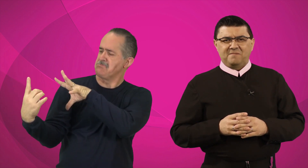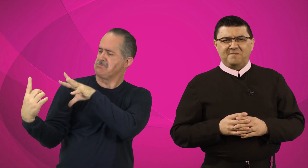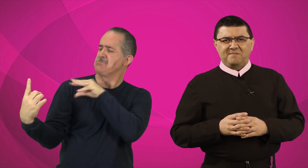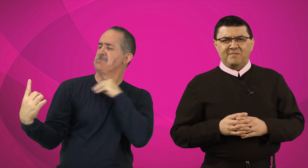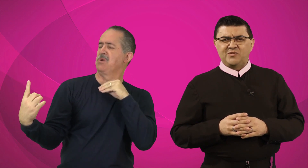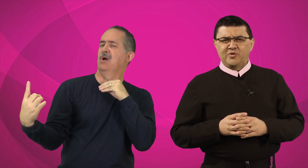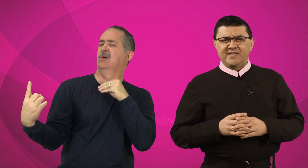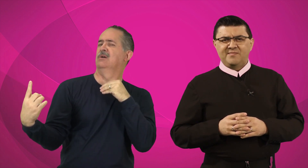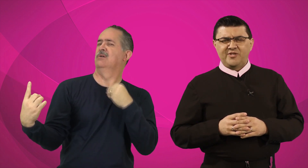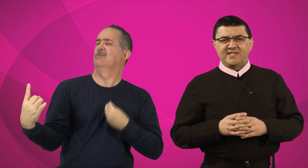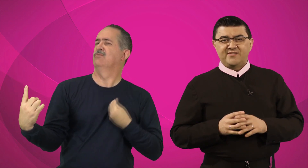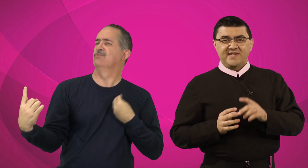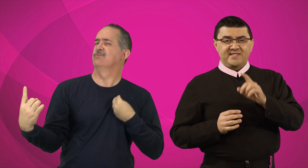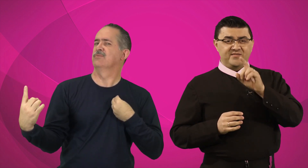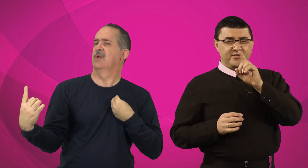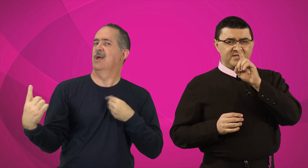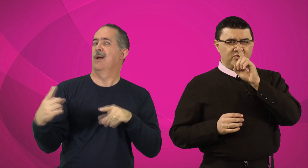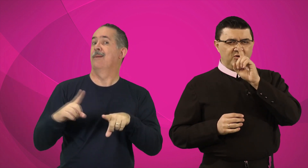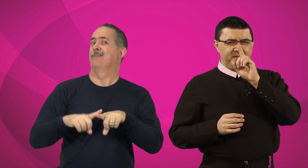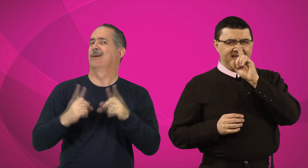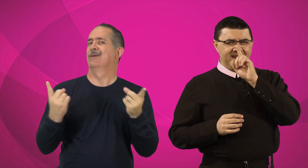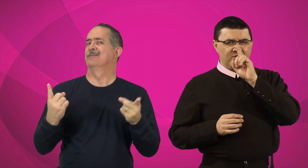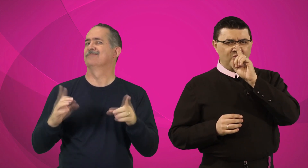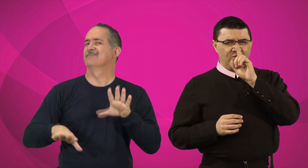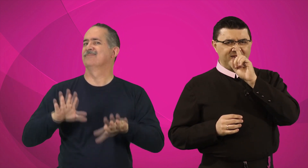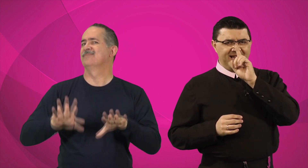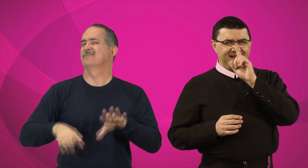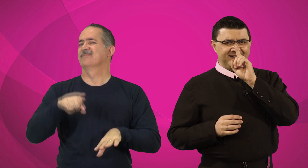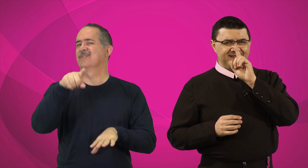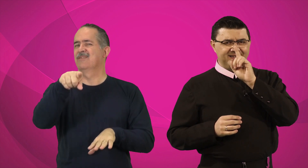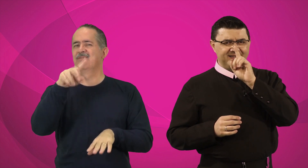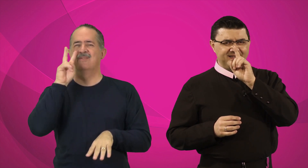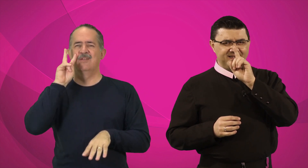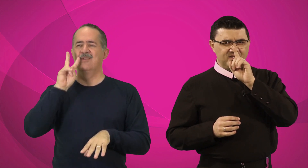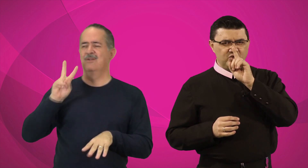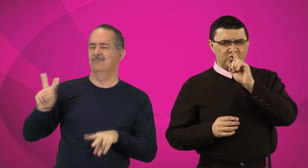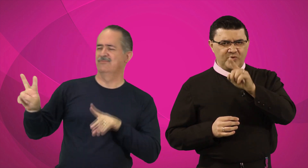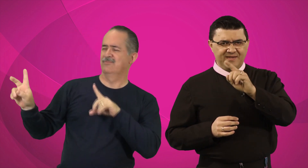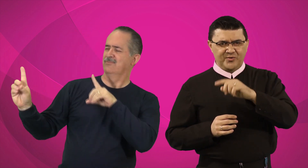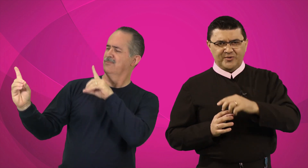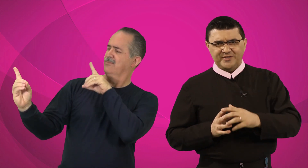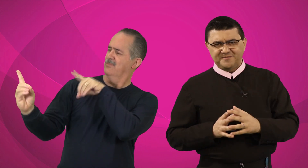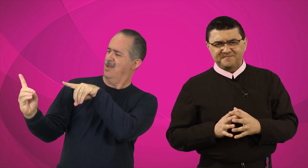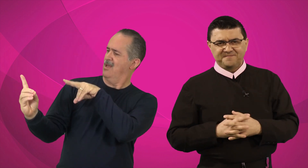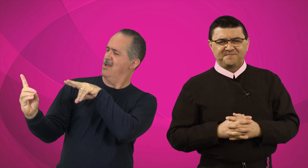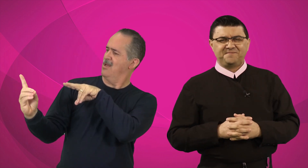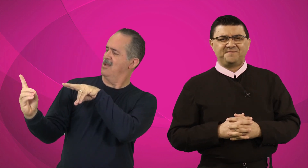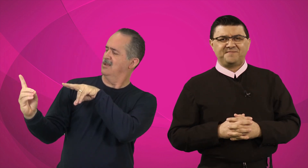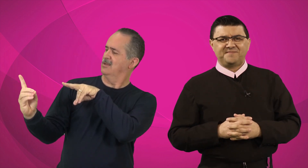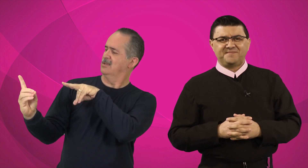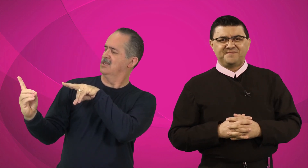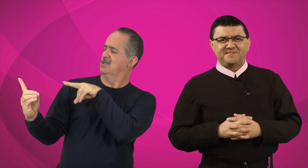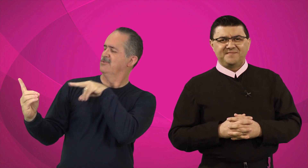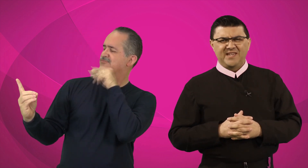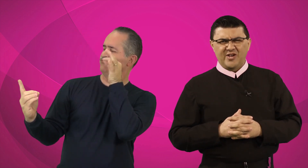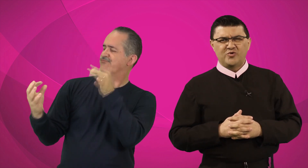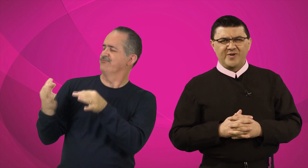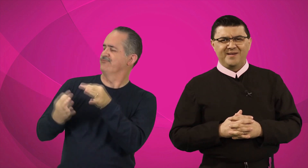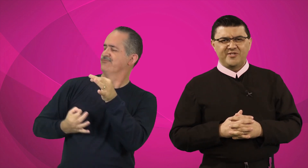Mas, muitas e muitas vezes, você olhou para ela com um olhar julgador. E nós julgamos